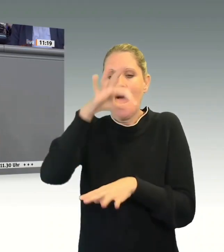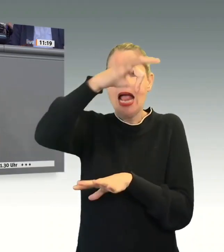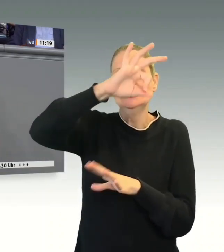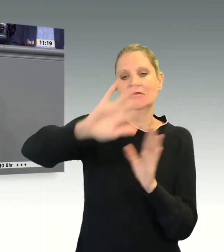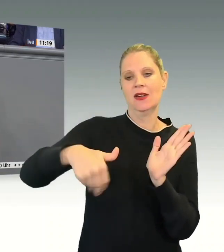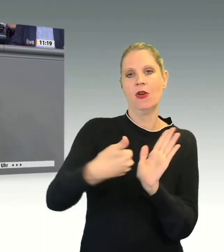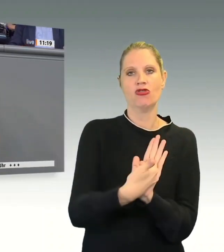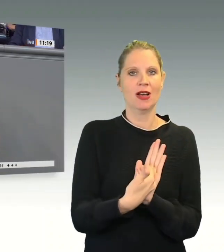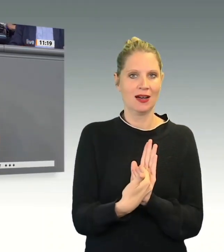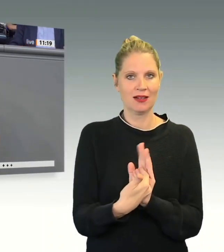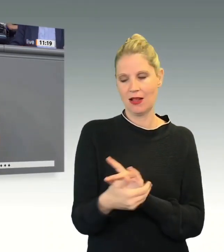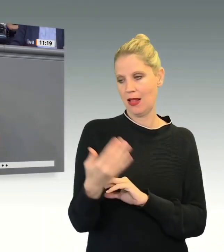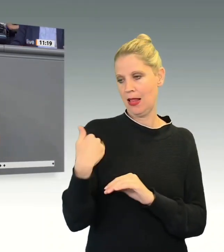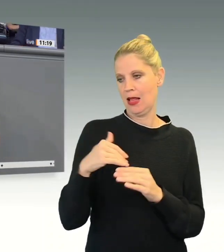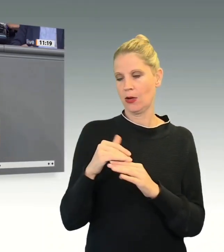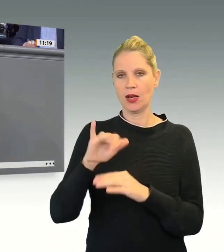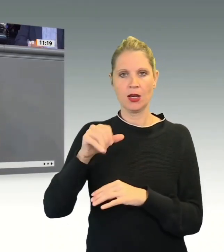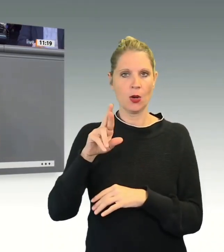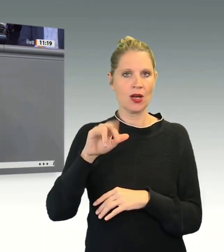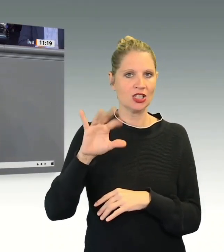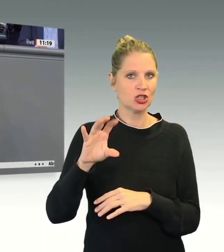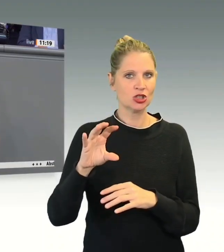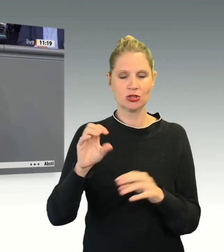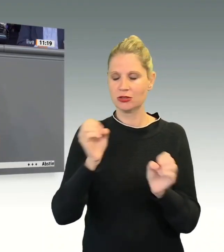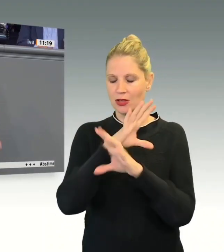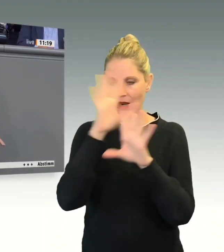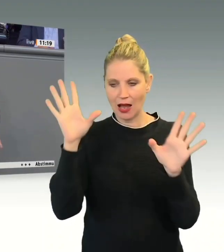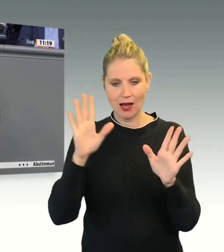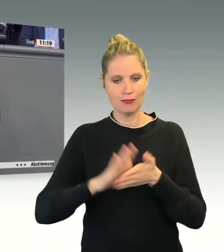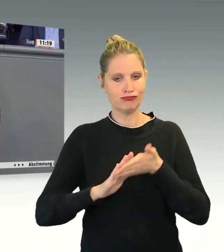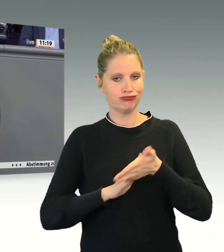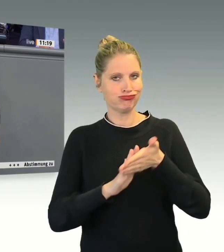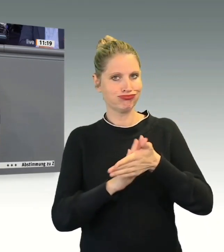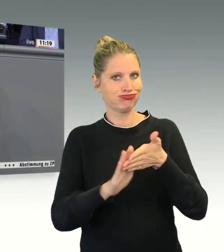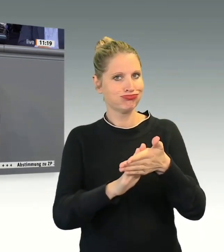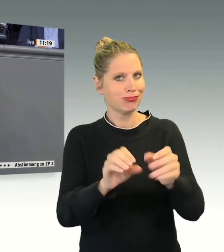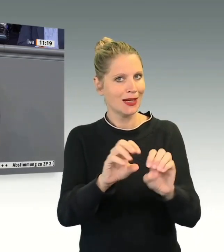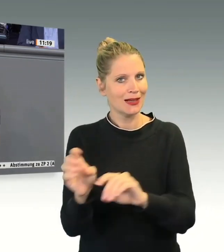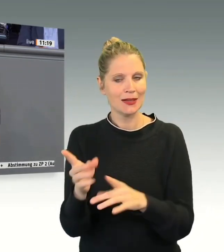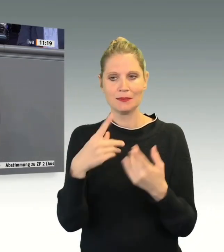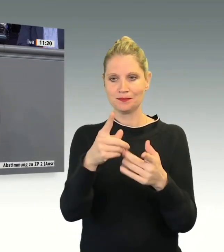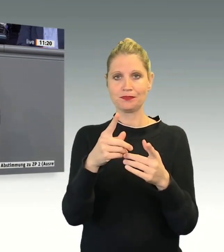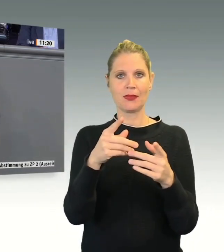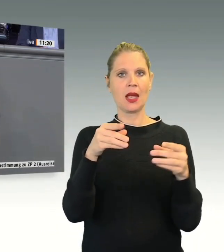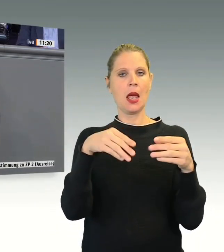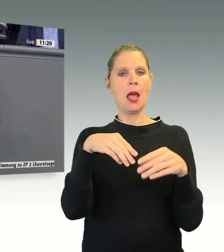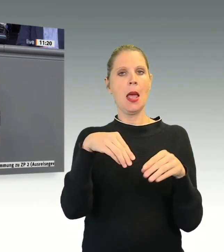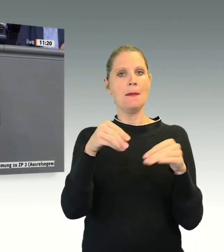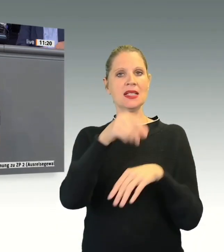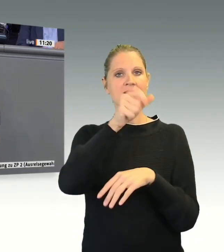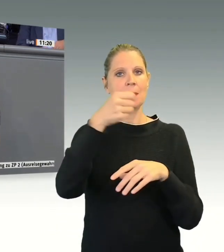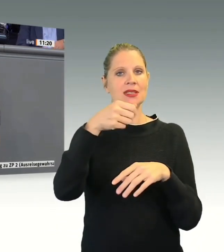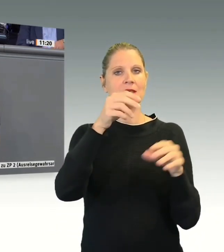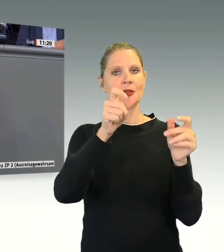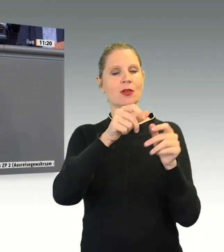ist hier von der Kollegin Jurisch gerade ganz wunderbar dargestellt worden, dass die Beschlüsse der Ministerpräsidentenkonferenz noch viel mehr